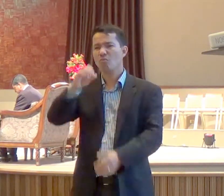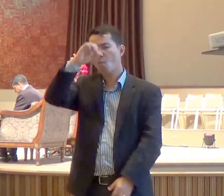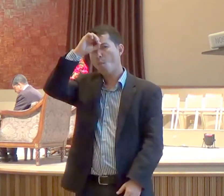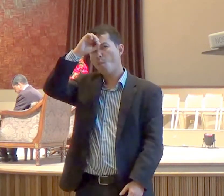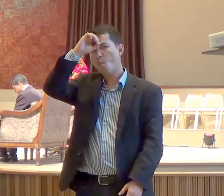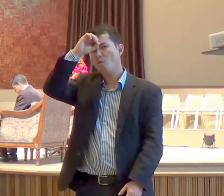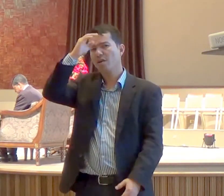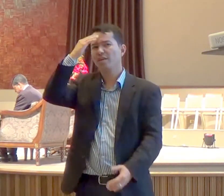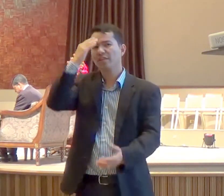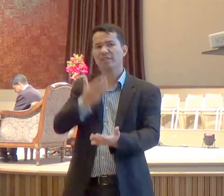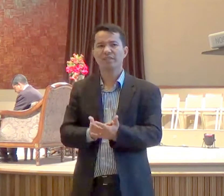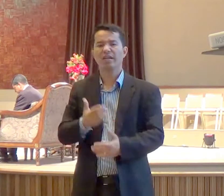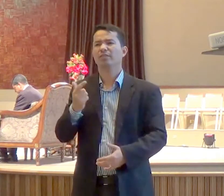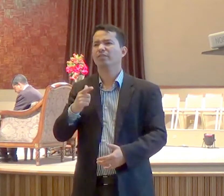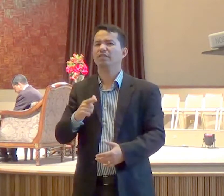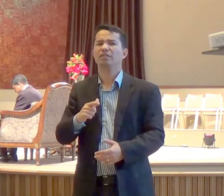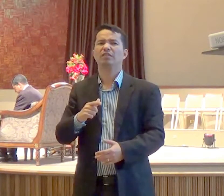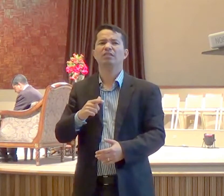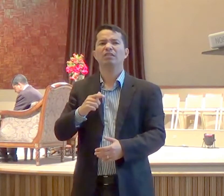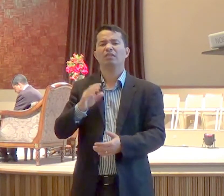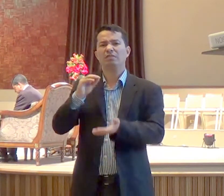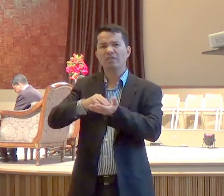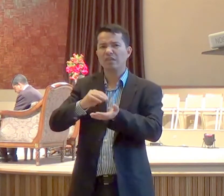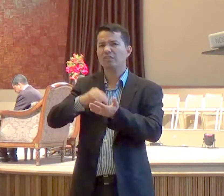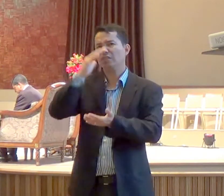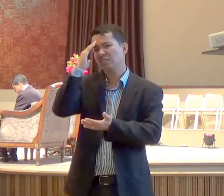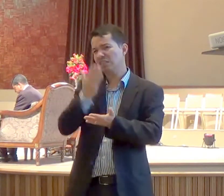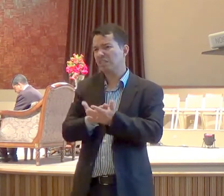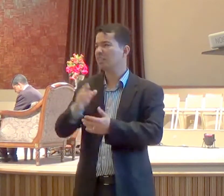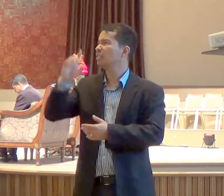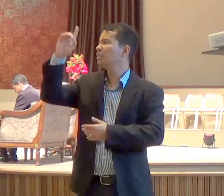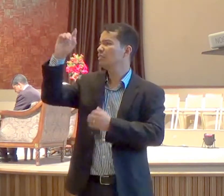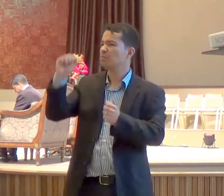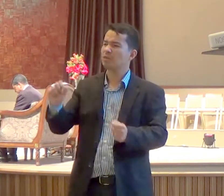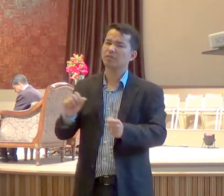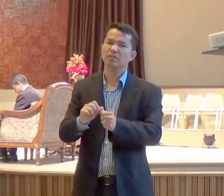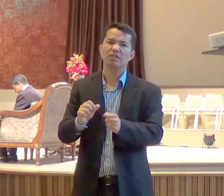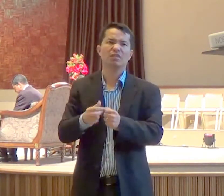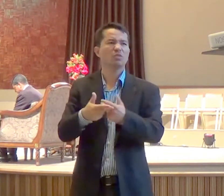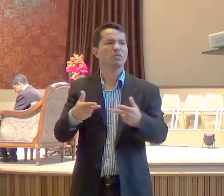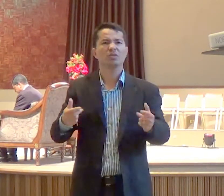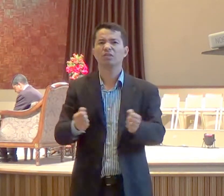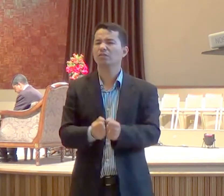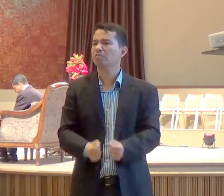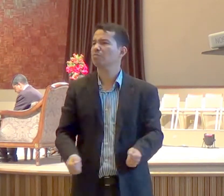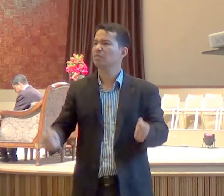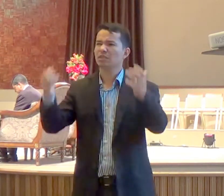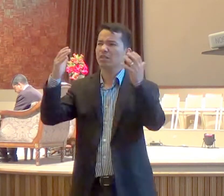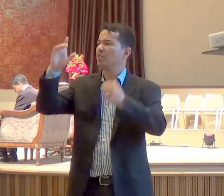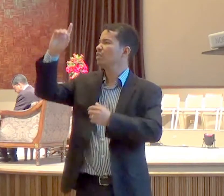eu deixei de acreditar, que o Senhor pode fazer, coisas incríveis, porque o Senhor é Deus de milagres,